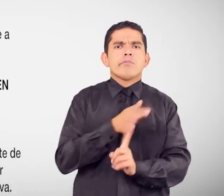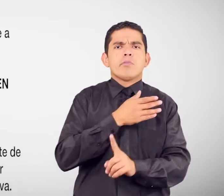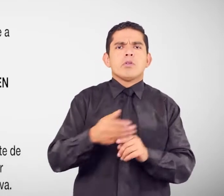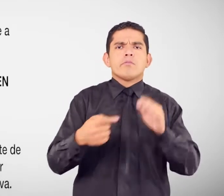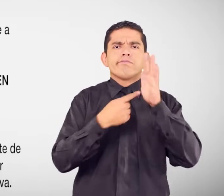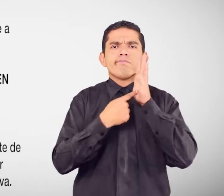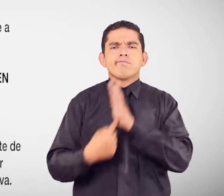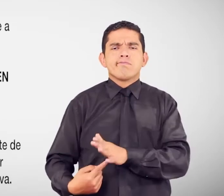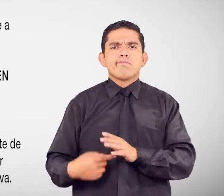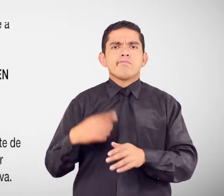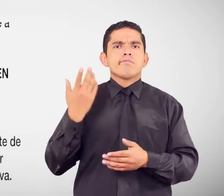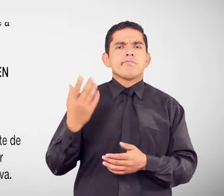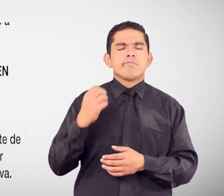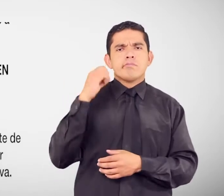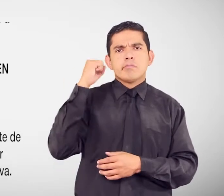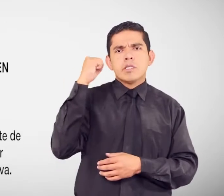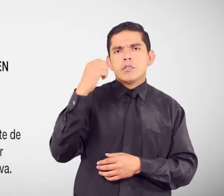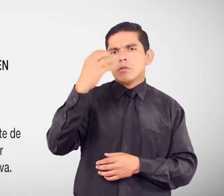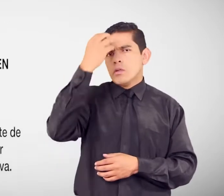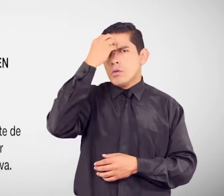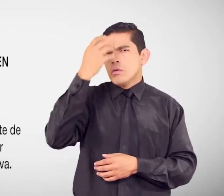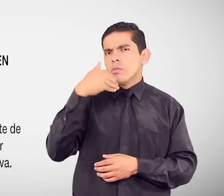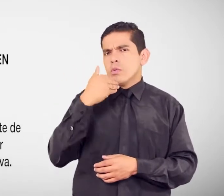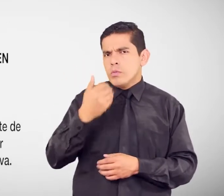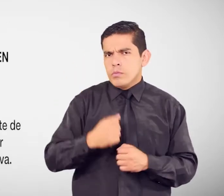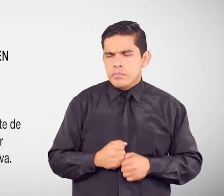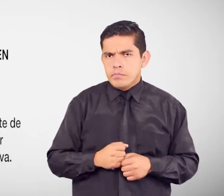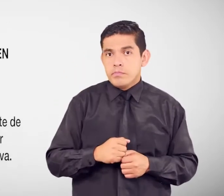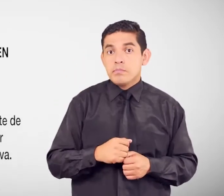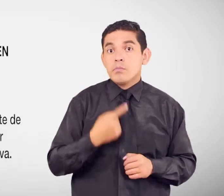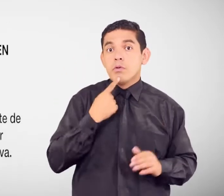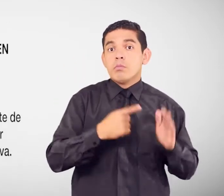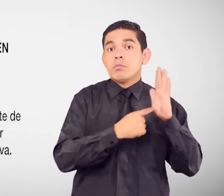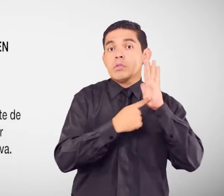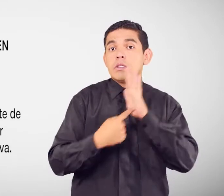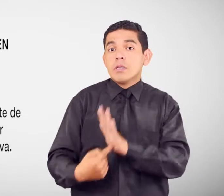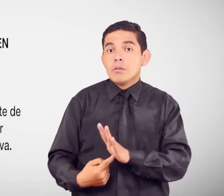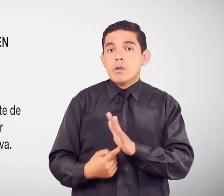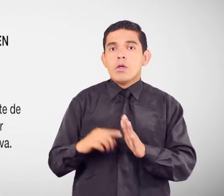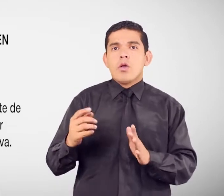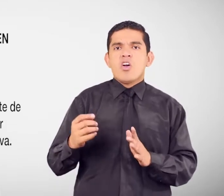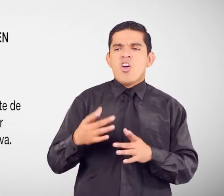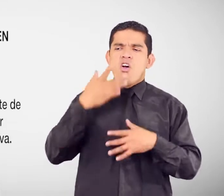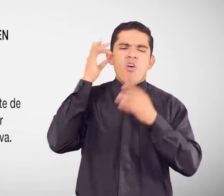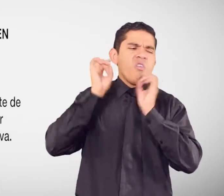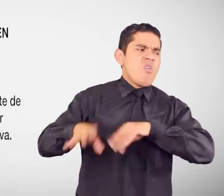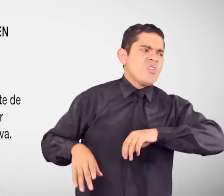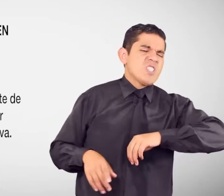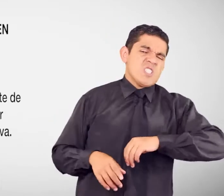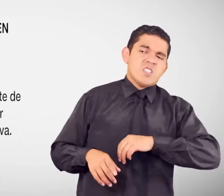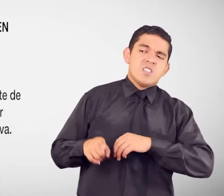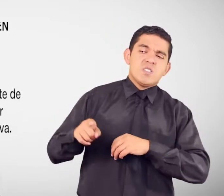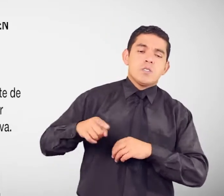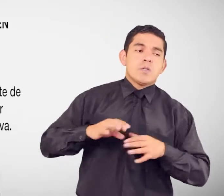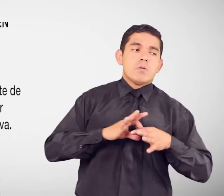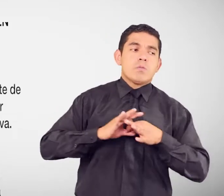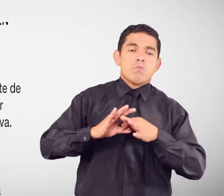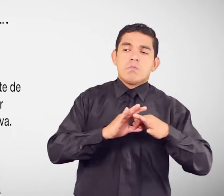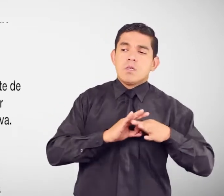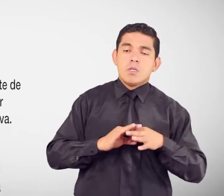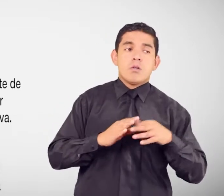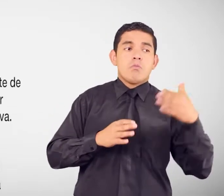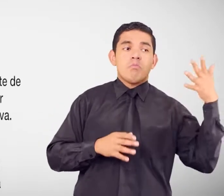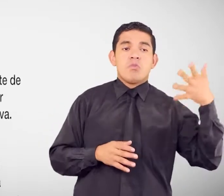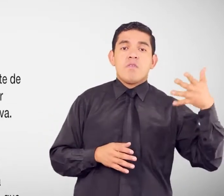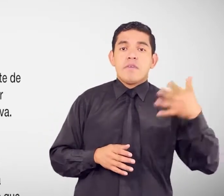Vulneración Discriminación Y actos de odio Por parte de los compañeros Profesores O cualquier otro